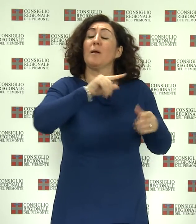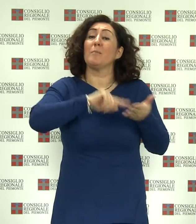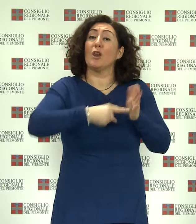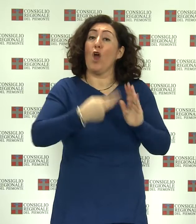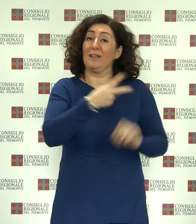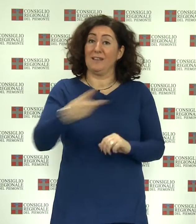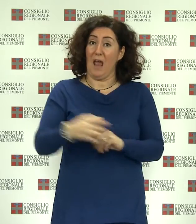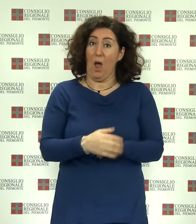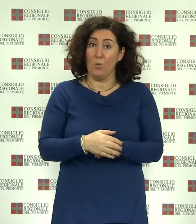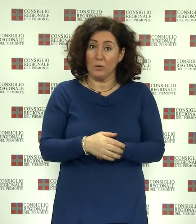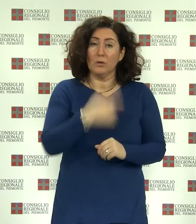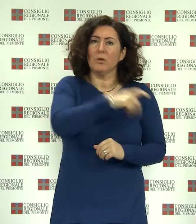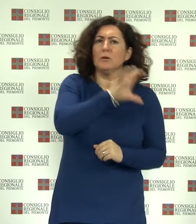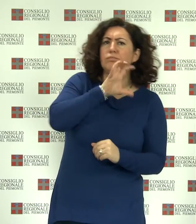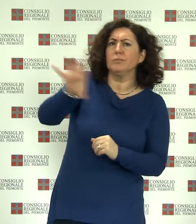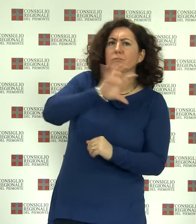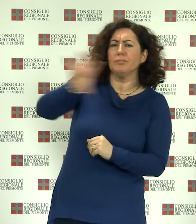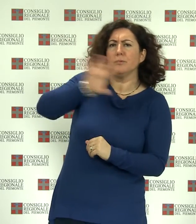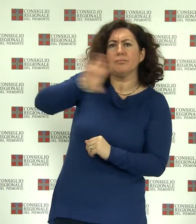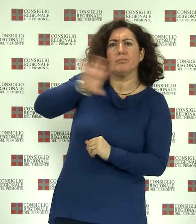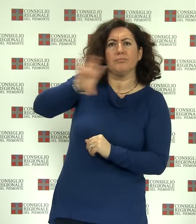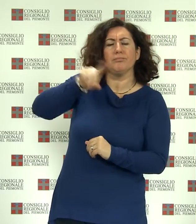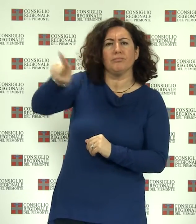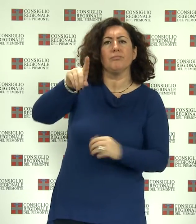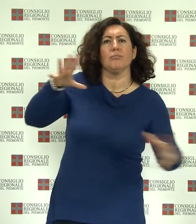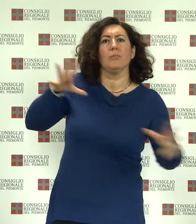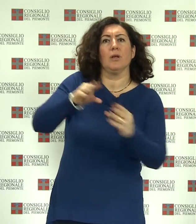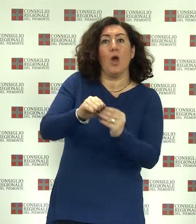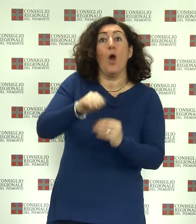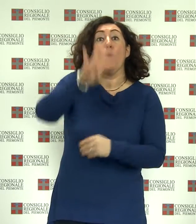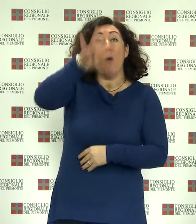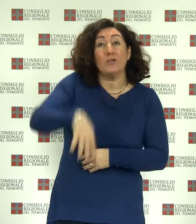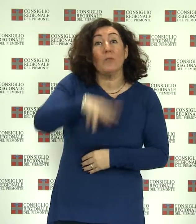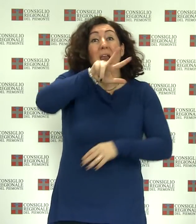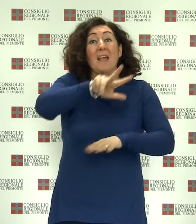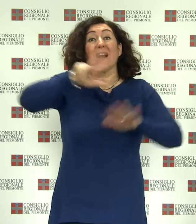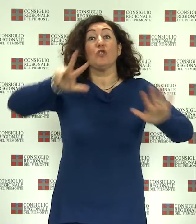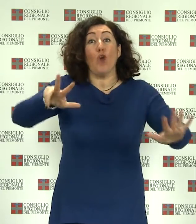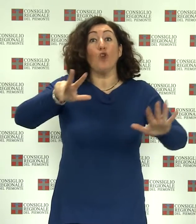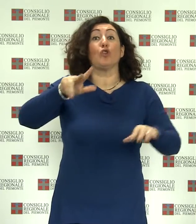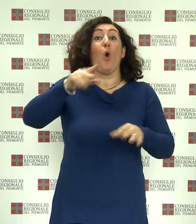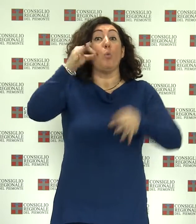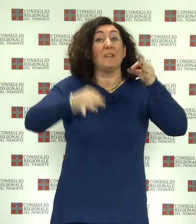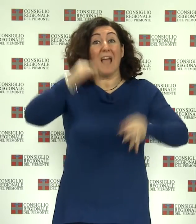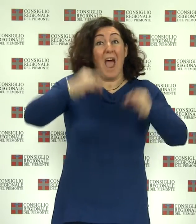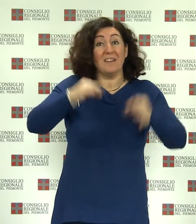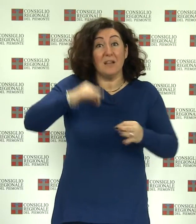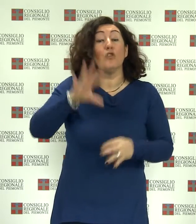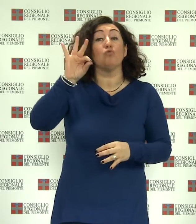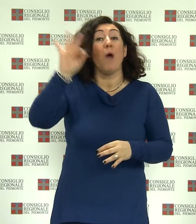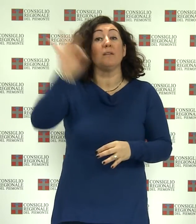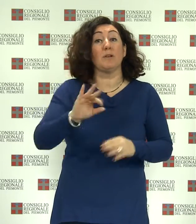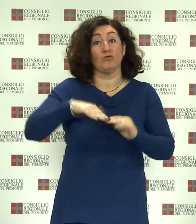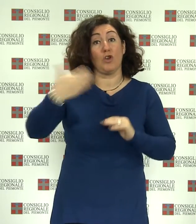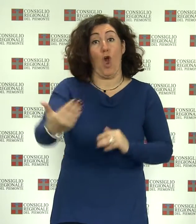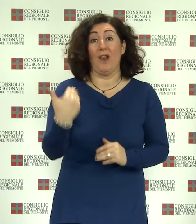risolti, superiore all'81% su un totale di 4.038 udienze portate a conclusione Sono i numeri della